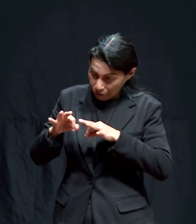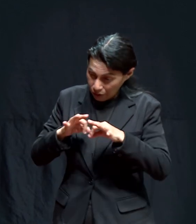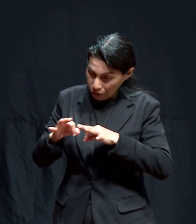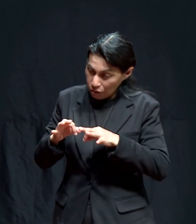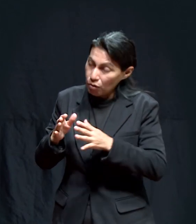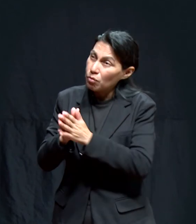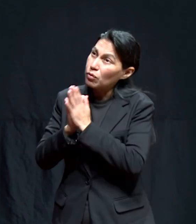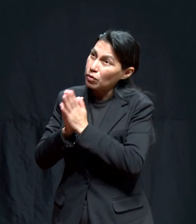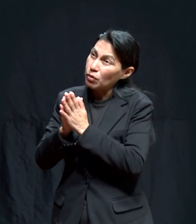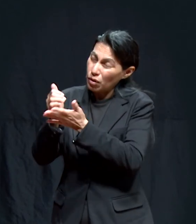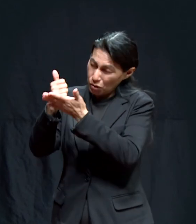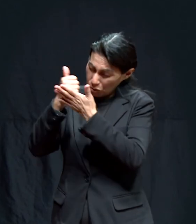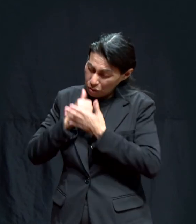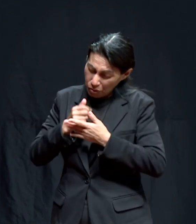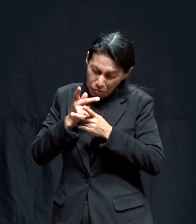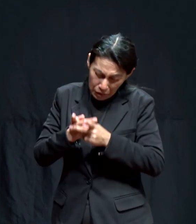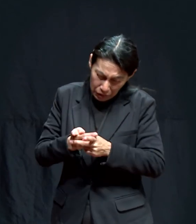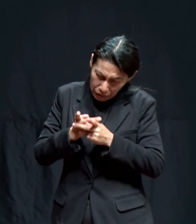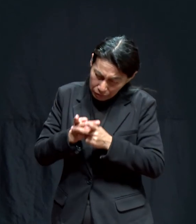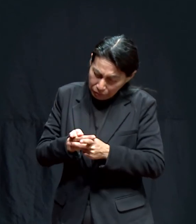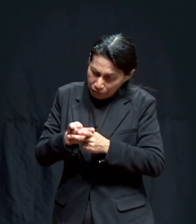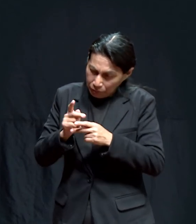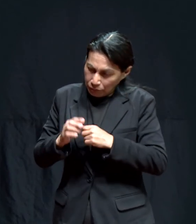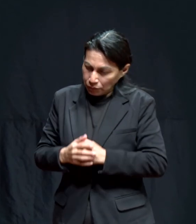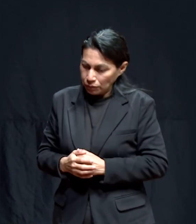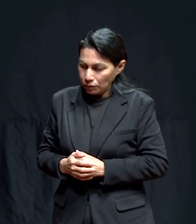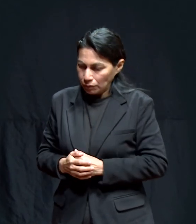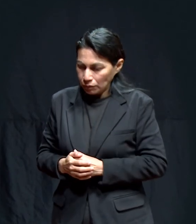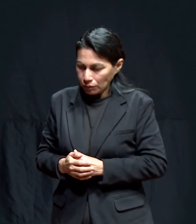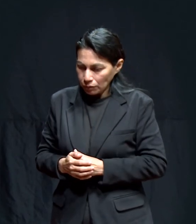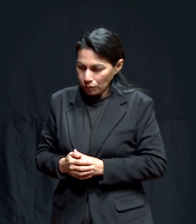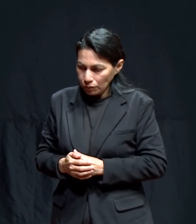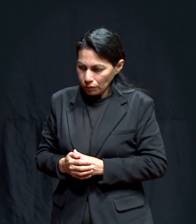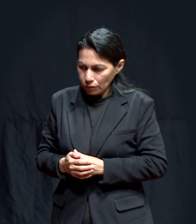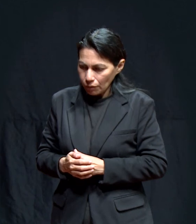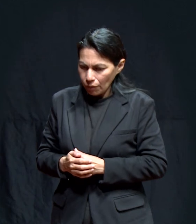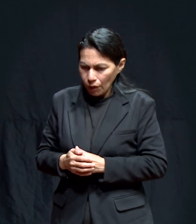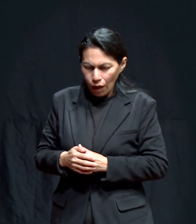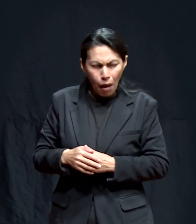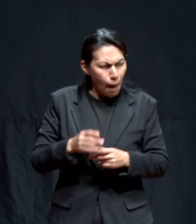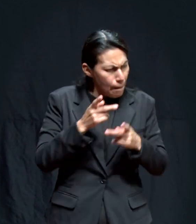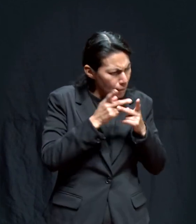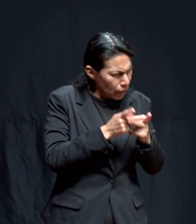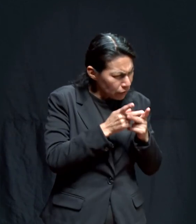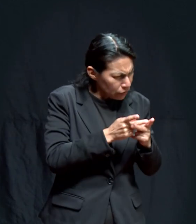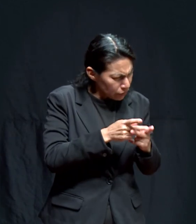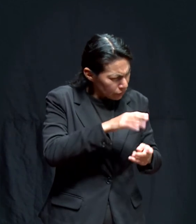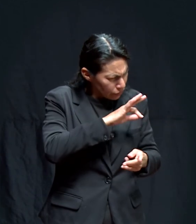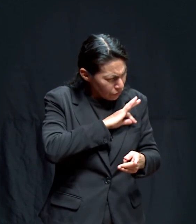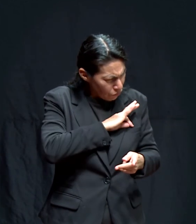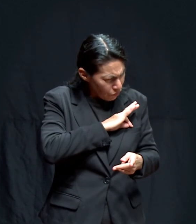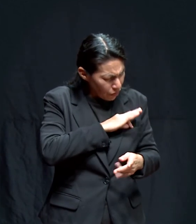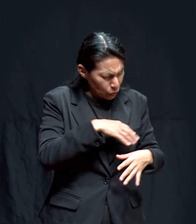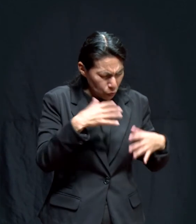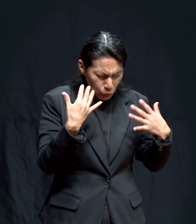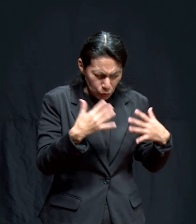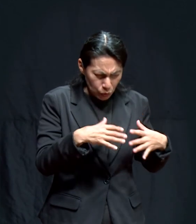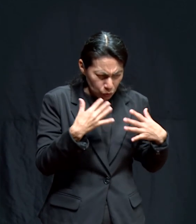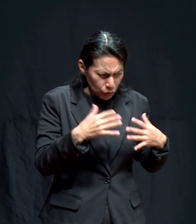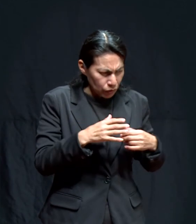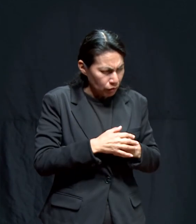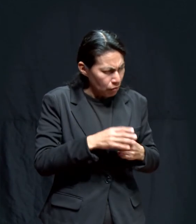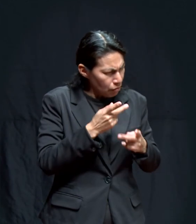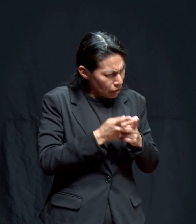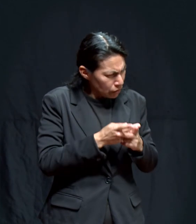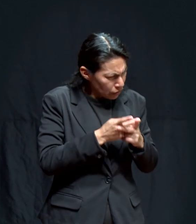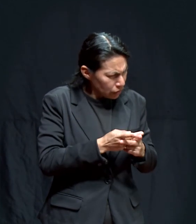a mí dame paciencia y fe nada más qué bonitas palabras paciencia y fe